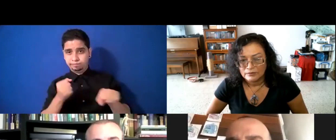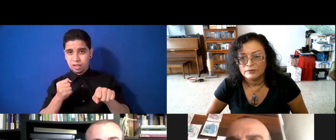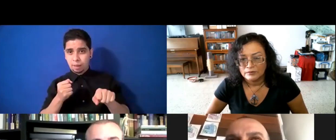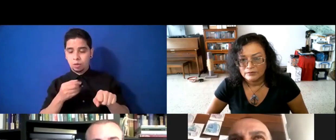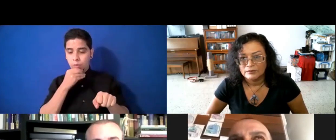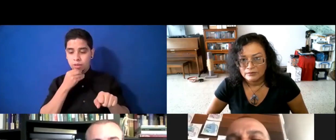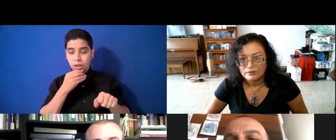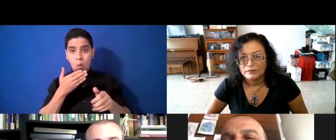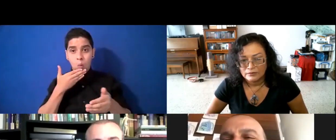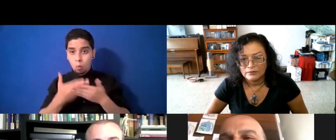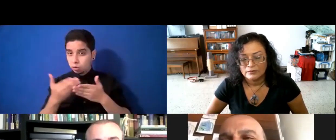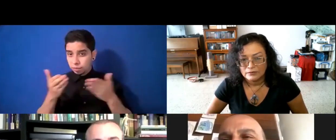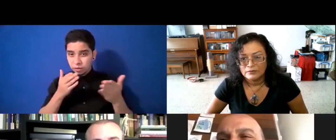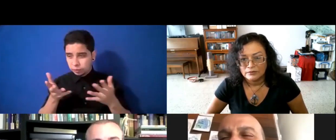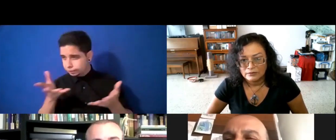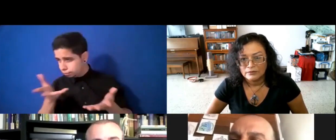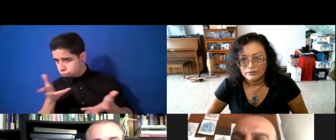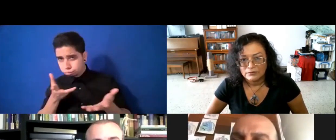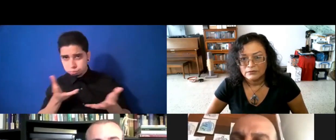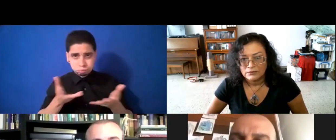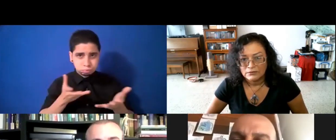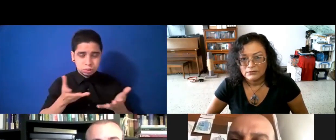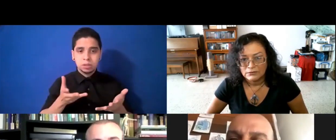quiera, tratar de dar un buen servicio en ocasiones en la mesa.